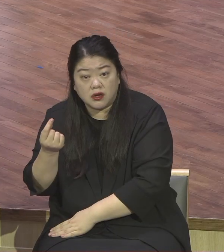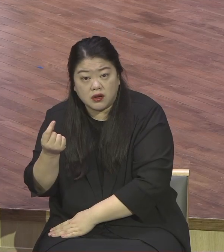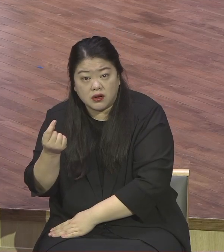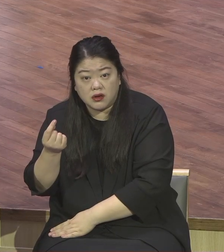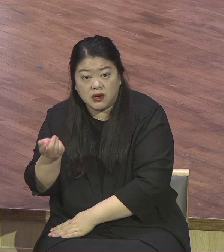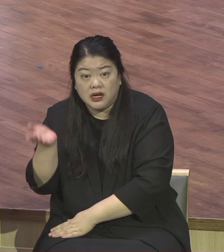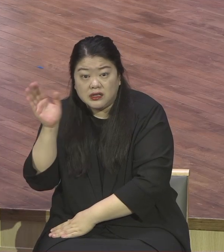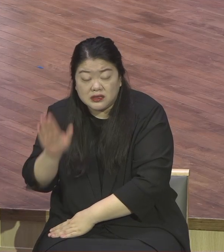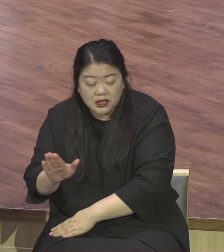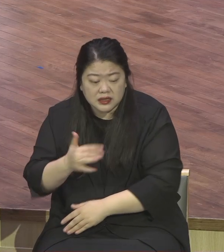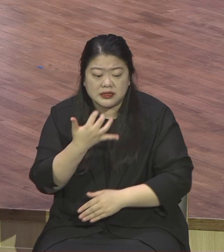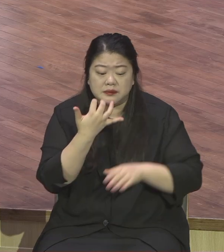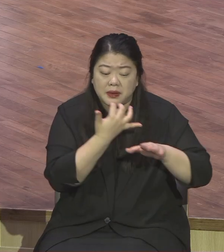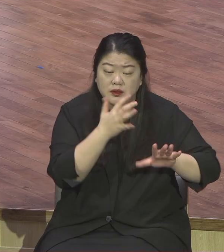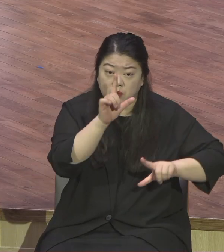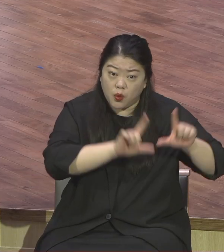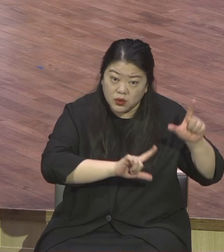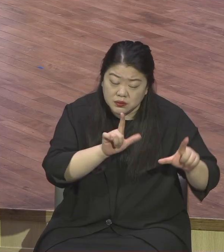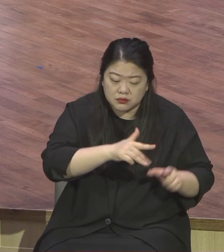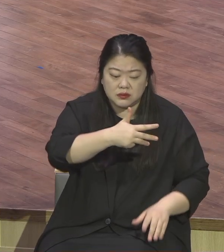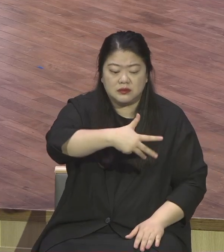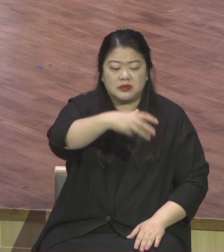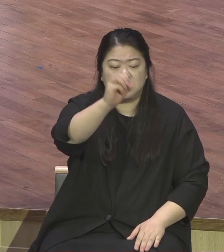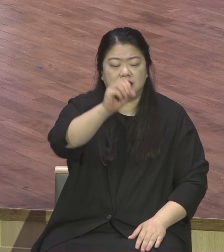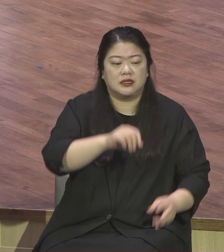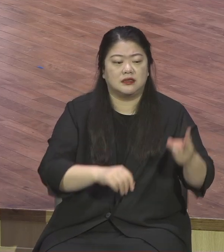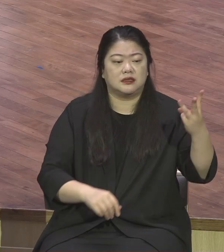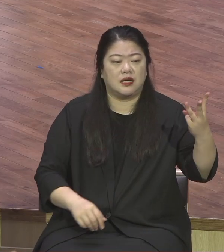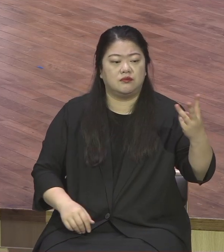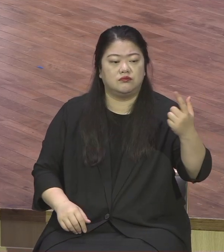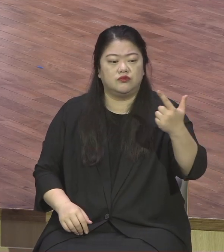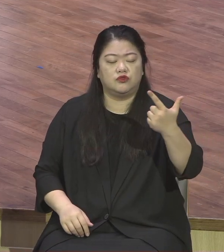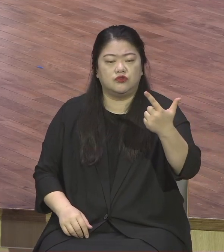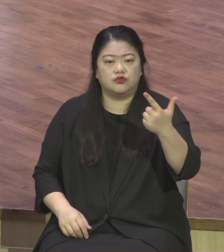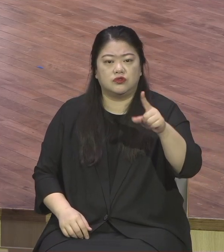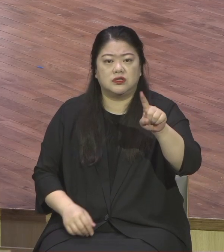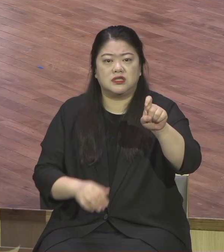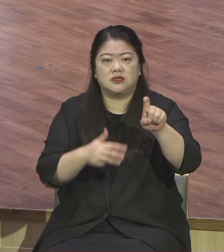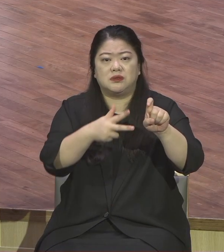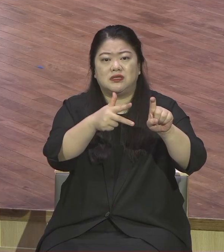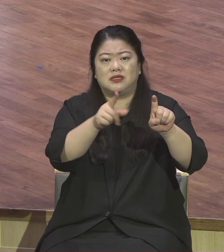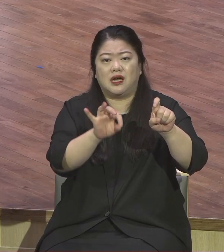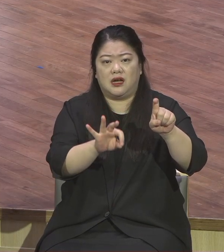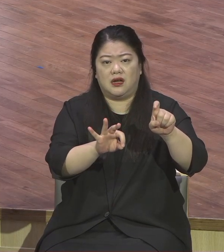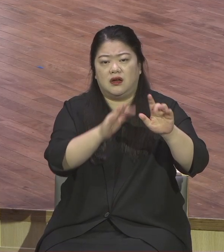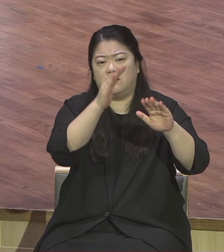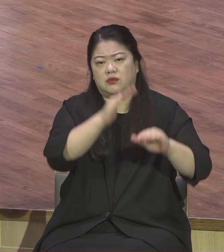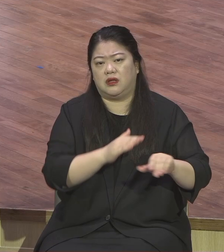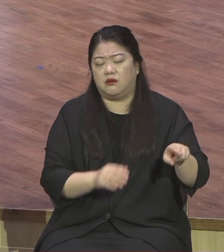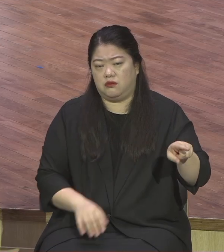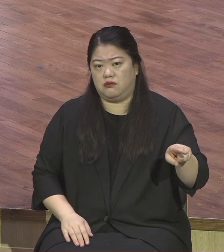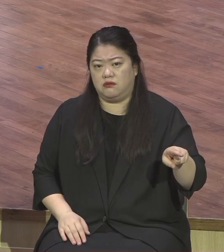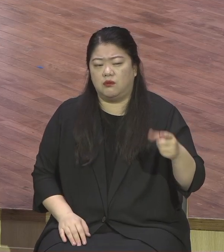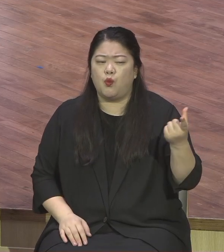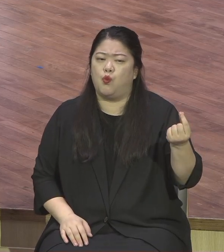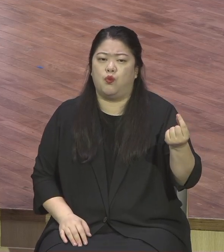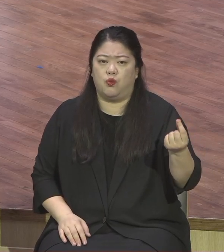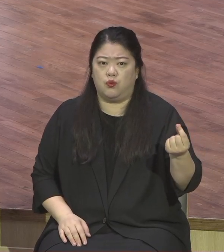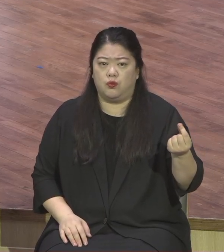11장의 자기중심입니다. 자기중심 사단의 마지막 보루가 뭐냐 자동심입니다.